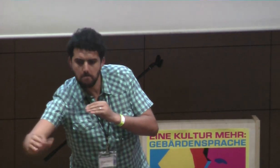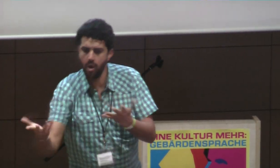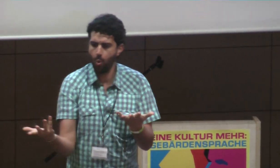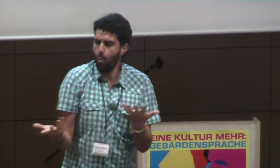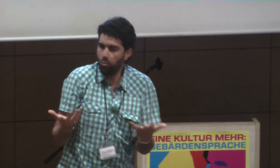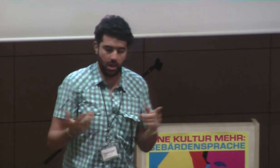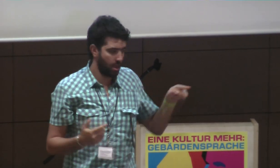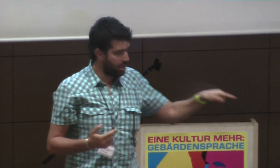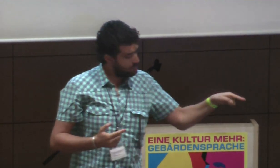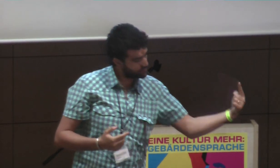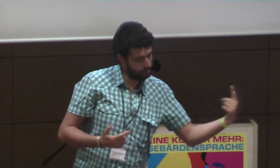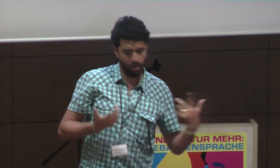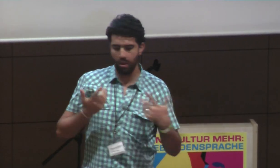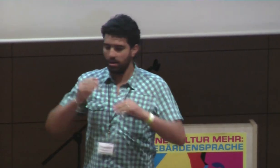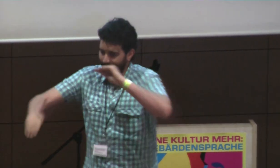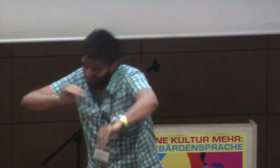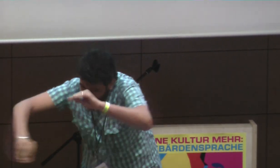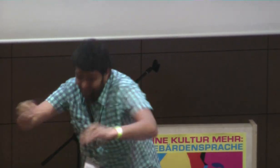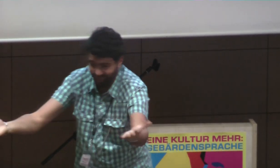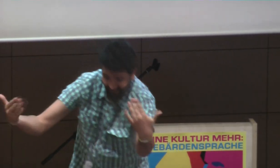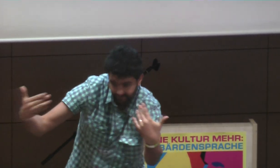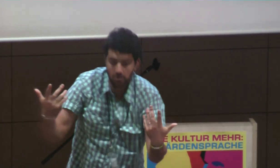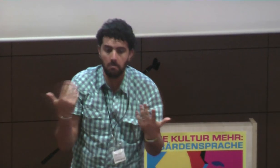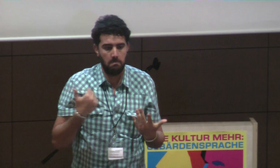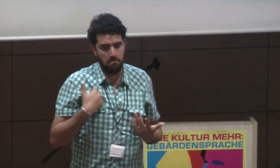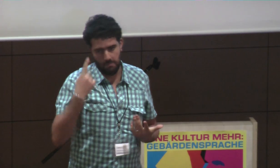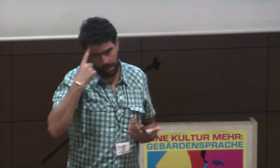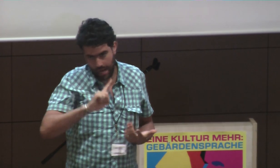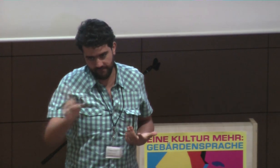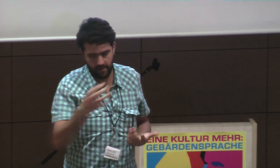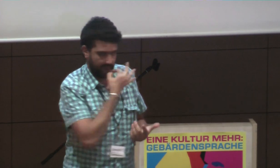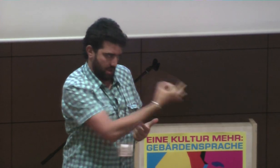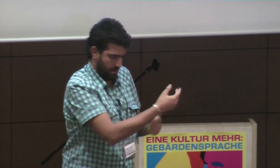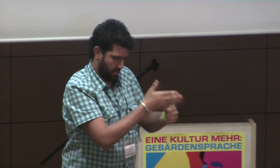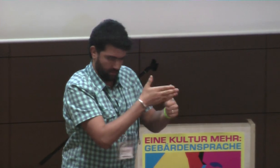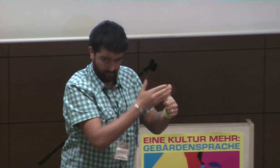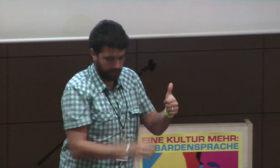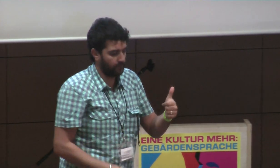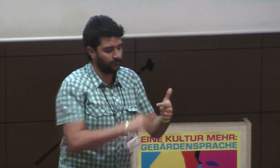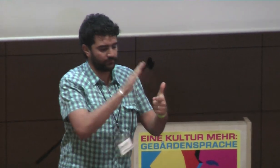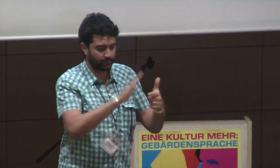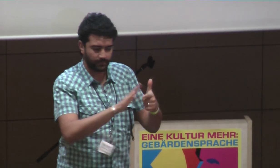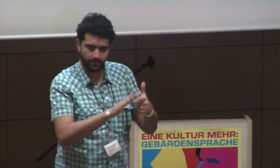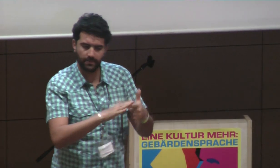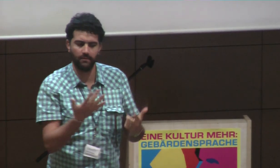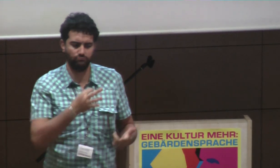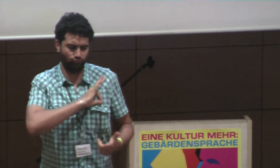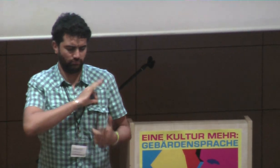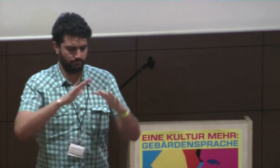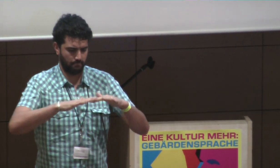Bundesländer, ähm, haben, äh, da passiert nichts, also wie kann da nicht der Austausch stattfinden? Das ist die eine Frage, ich habe, dass Berlin